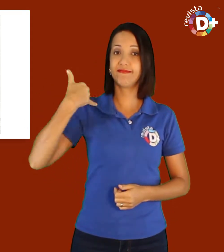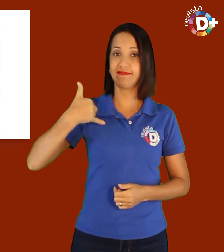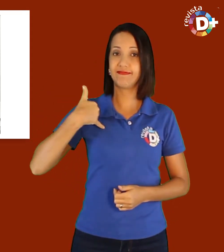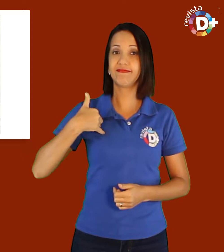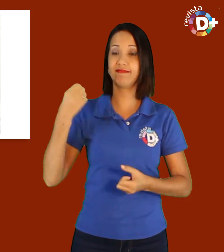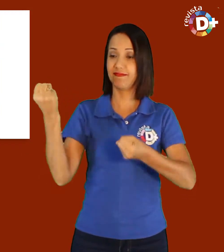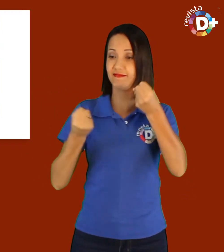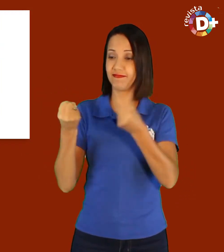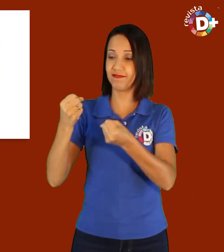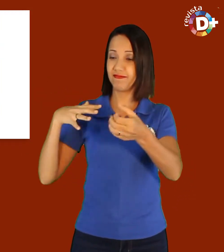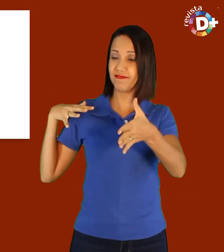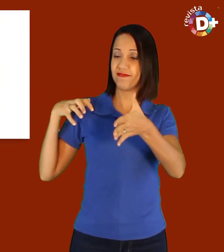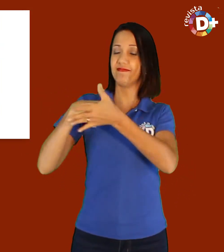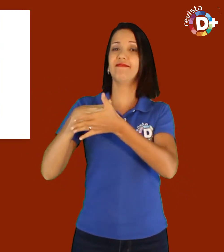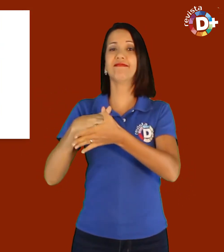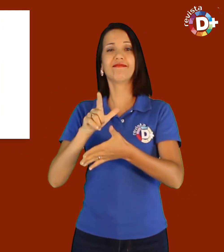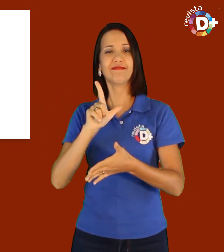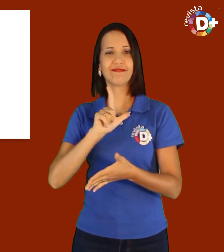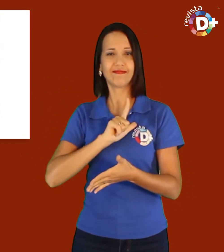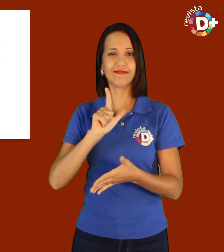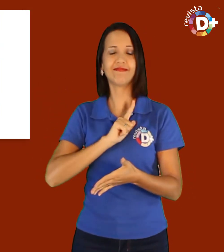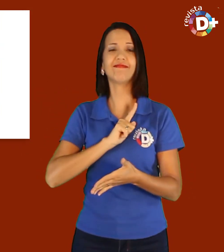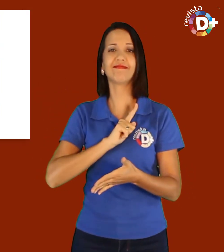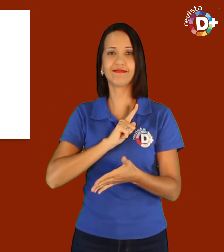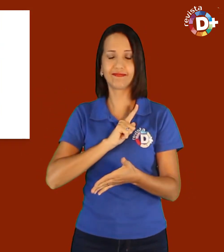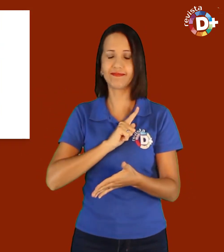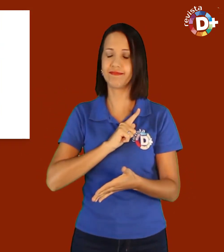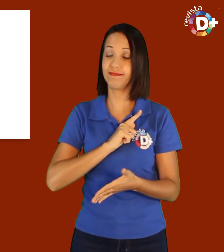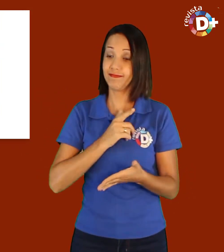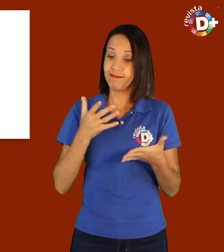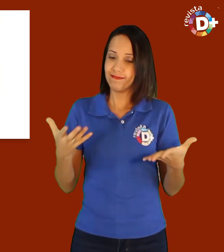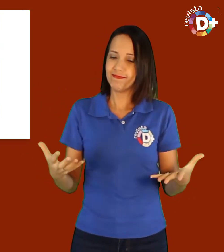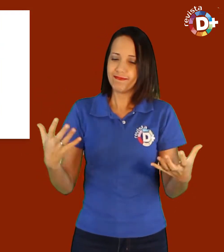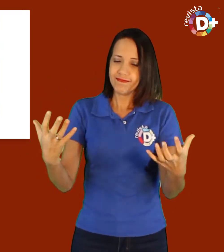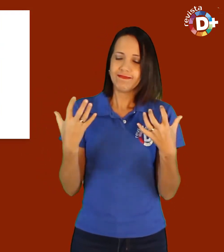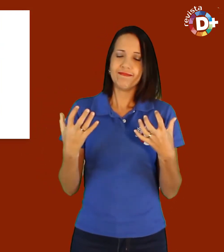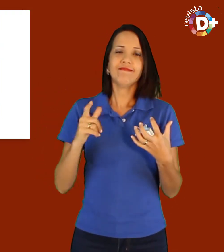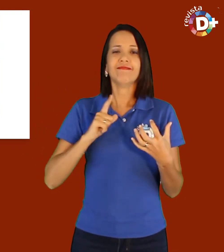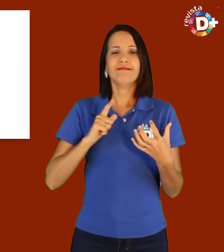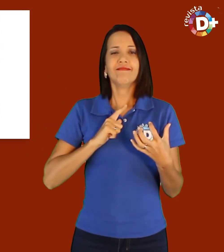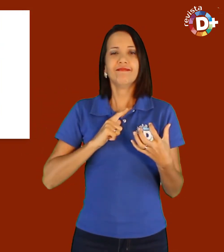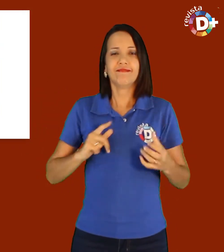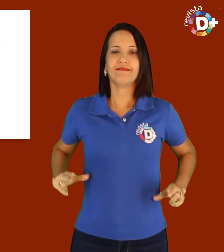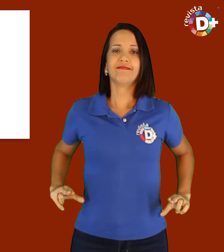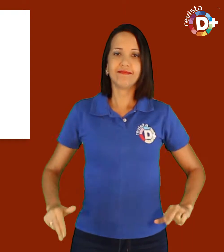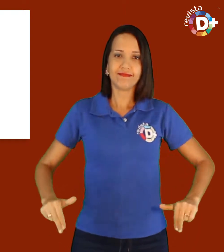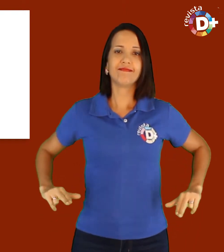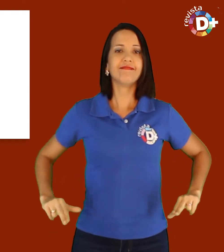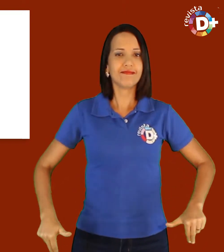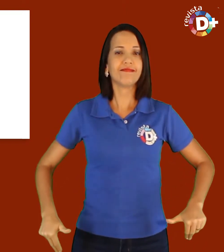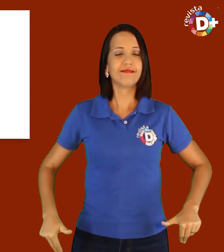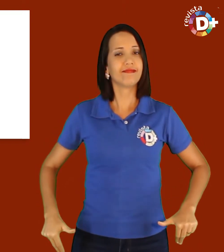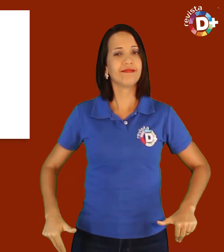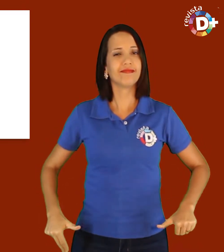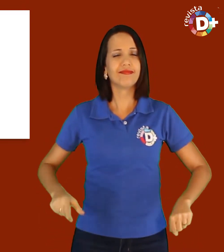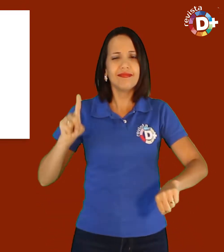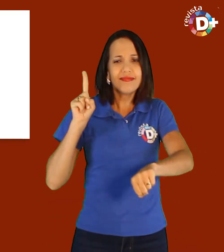Aos 19 anos de idade, um acidente de carro me colocou por livre e espontânea pressão em uma cadeira de